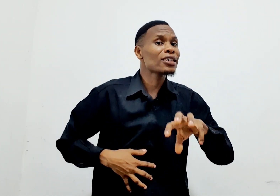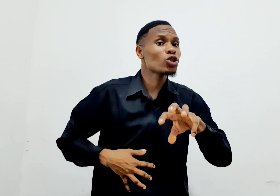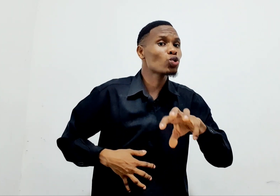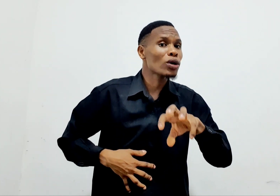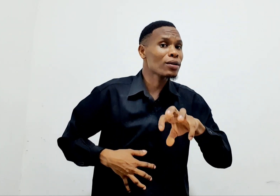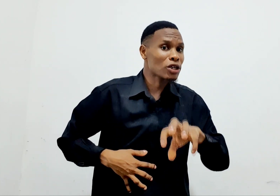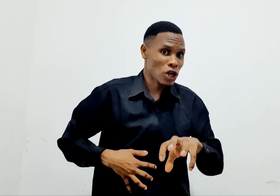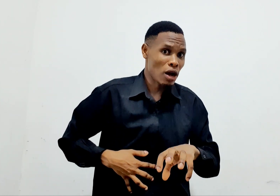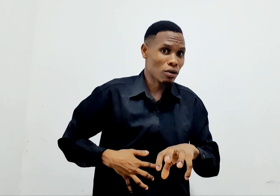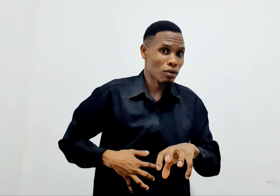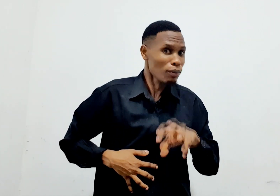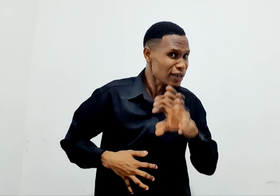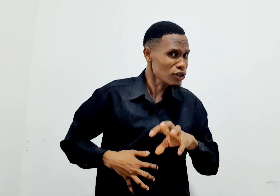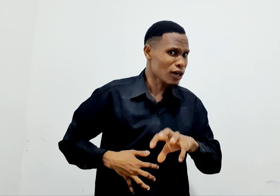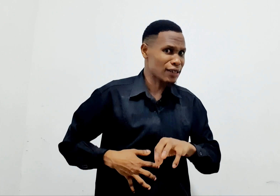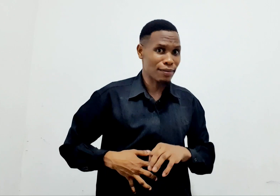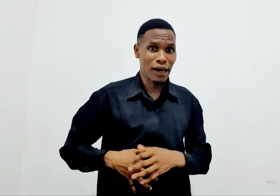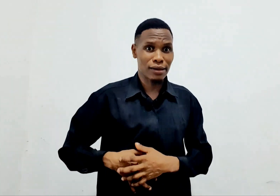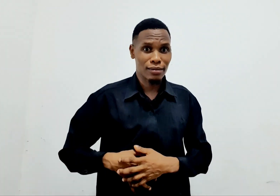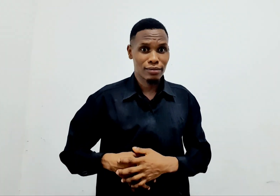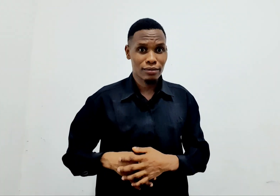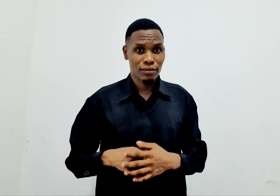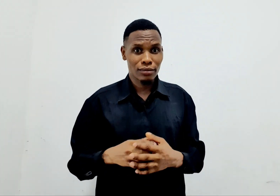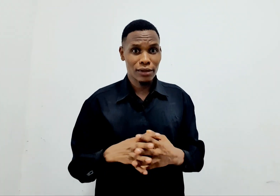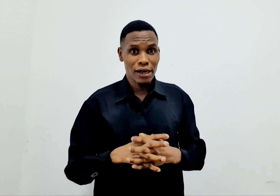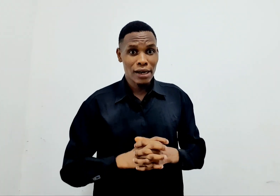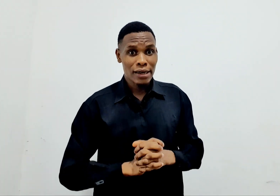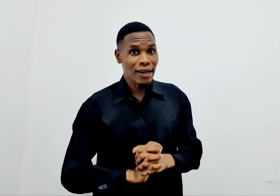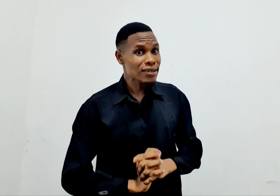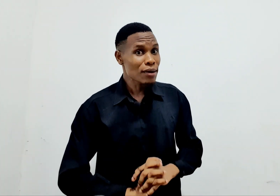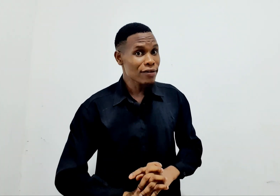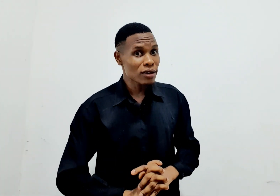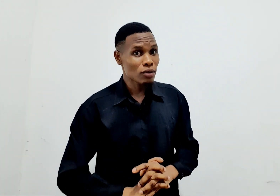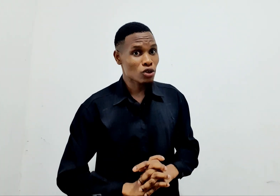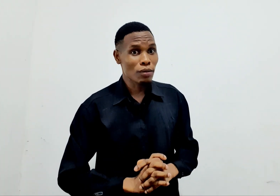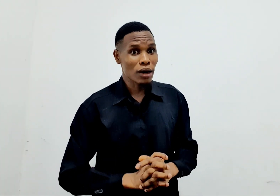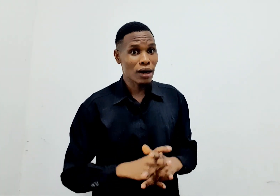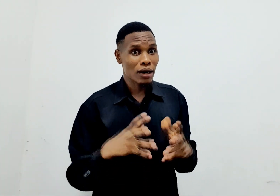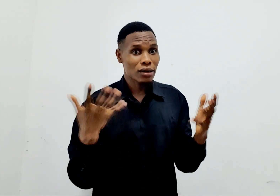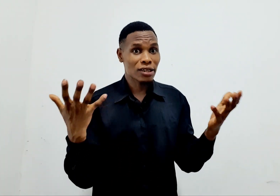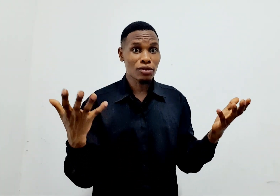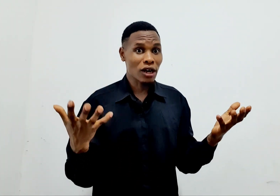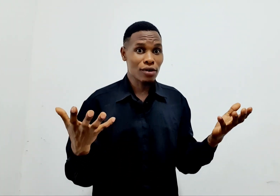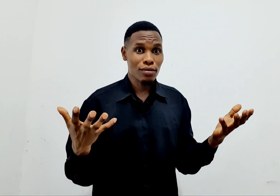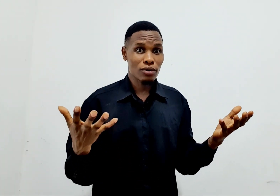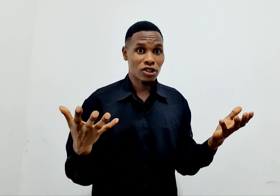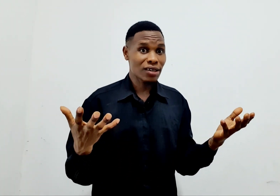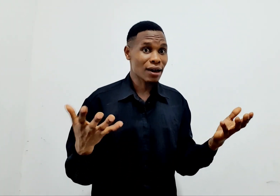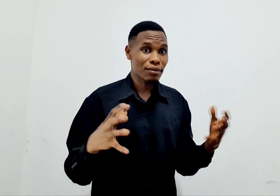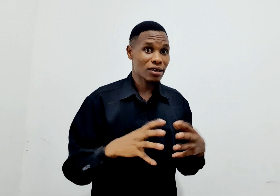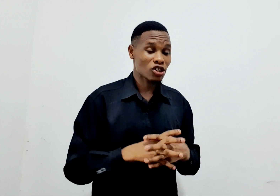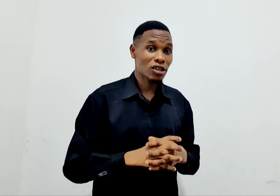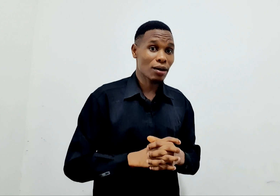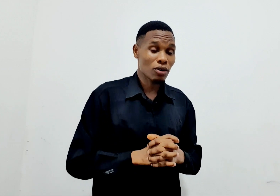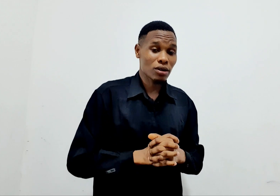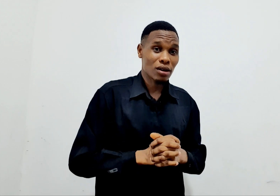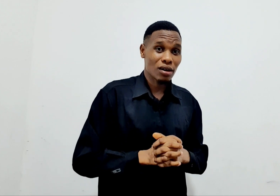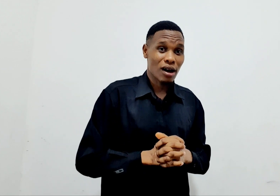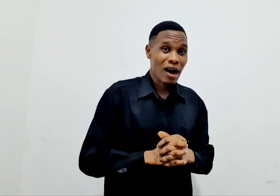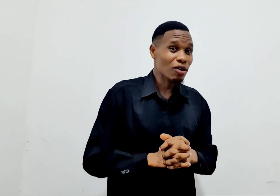kitu kwenye maishako. Mandiko anasemani. Yanasema hivyo. Kisoma kitabu cha ayubu 22, 21. Hano